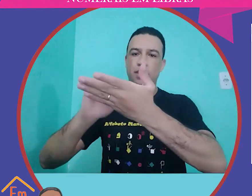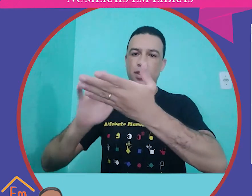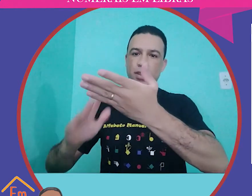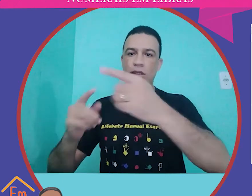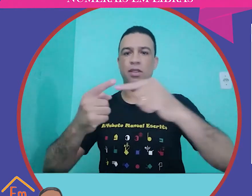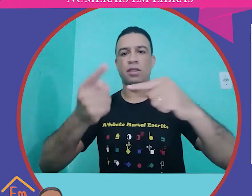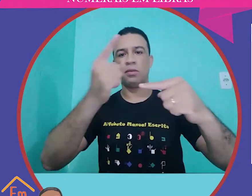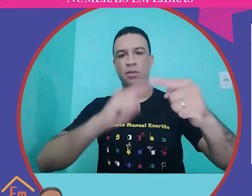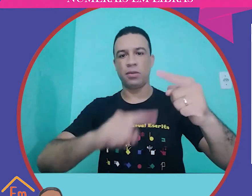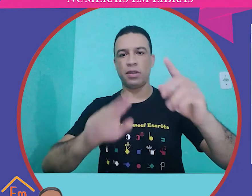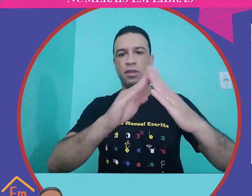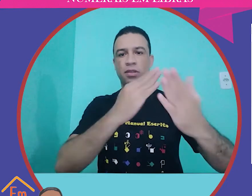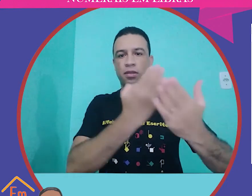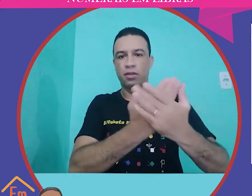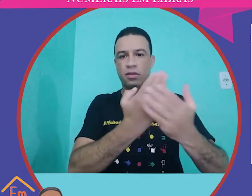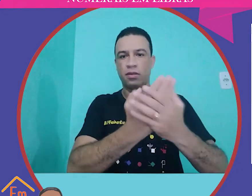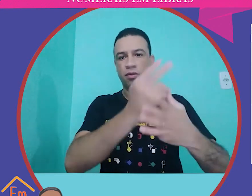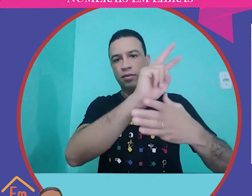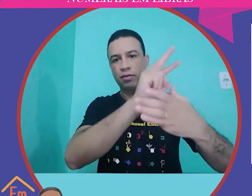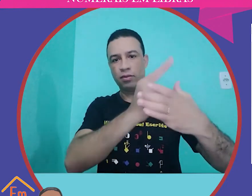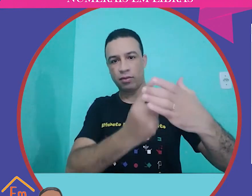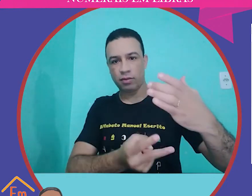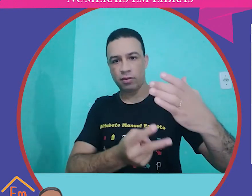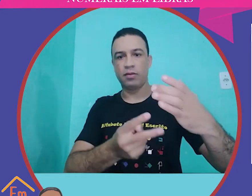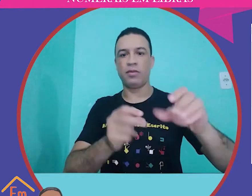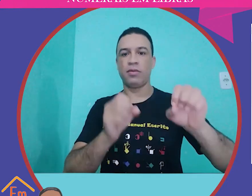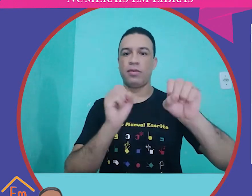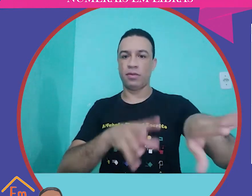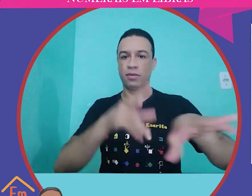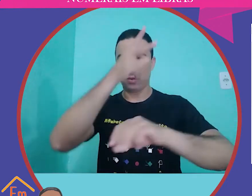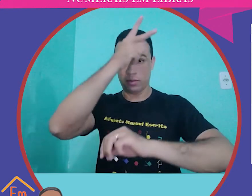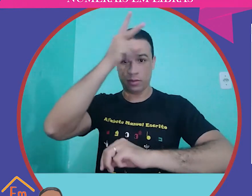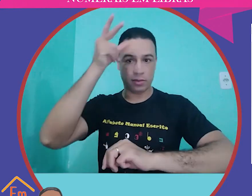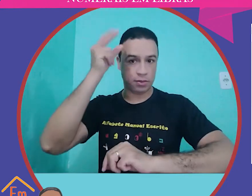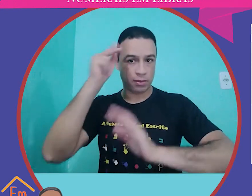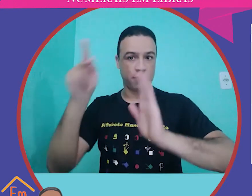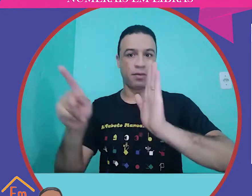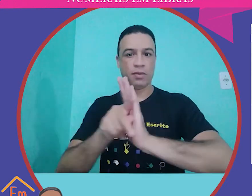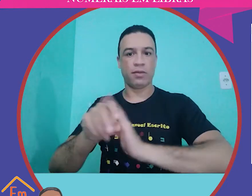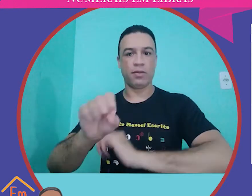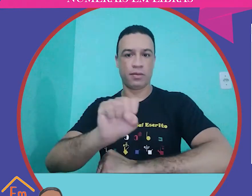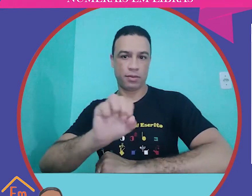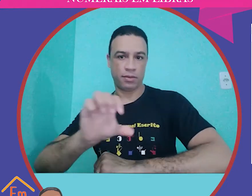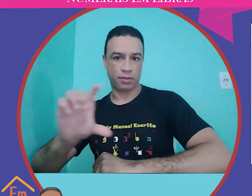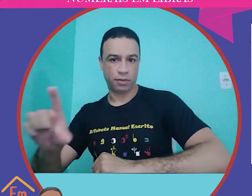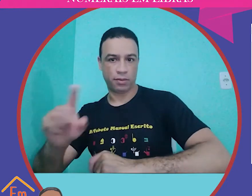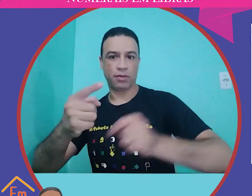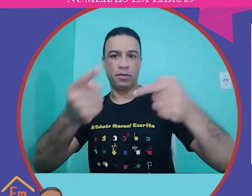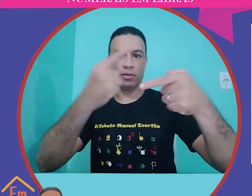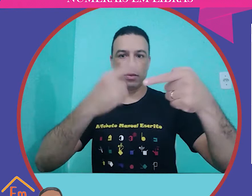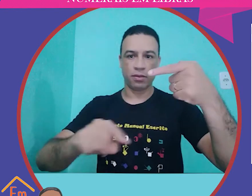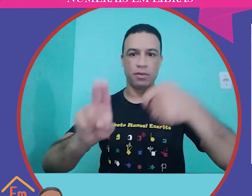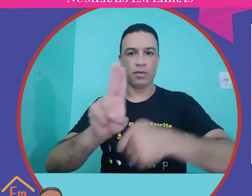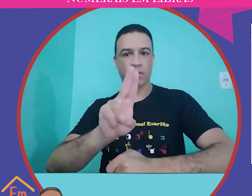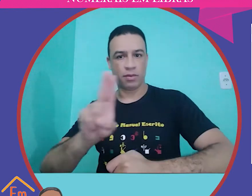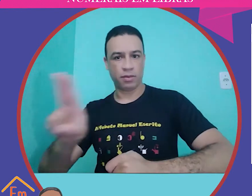o cabeçalho, escrito atividades, logo abaixo nós temos o nome da escola bilíngue, que é da rede municipal de educação de São